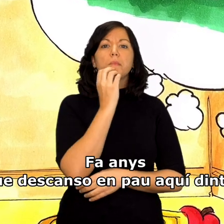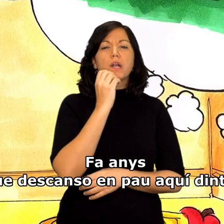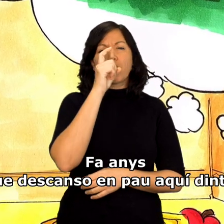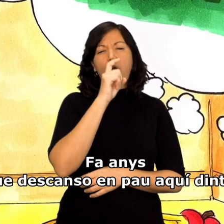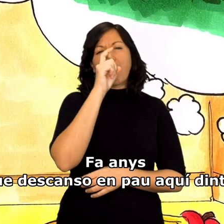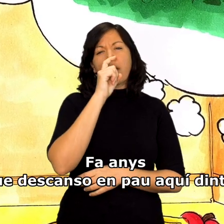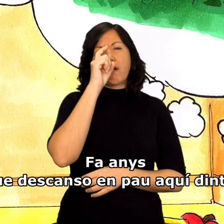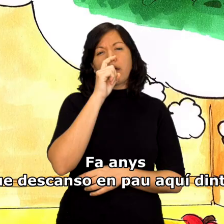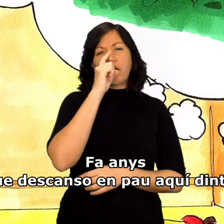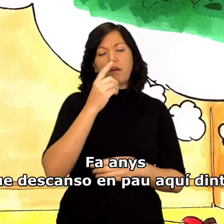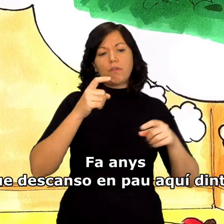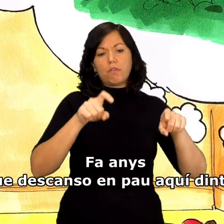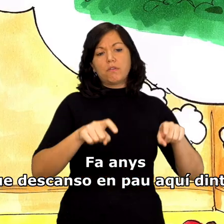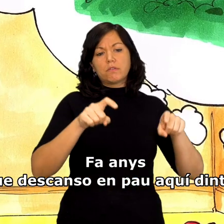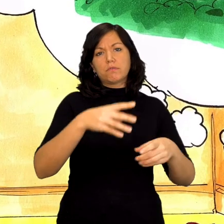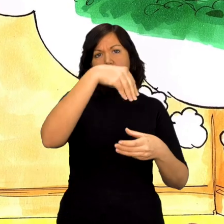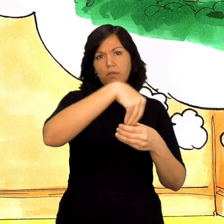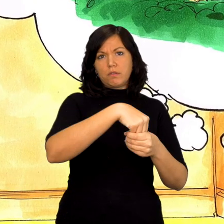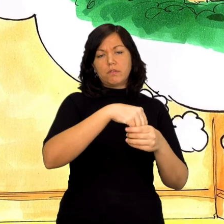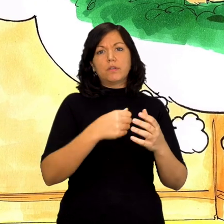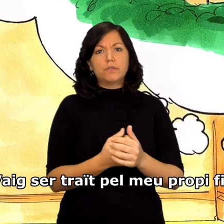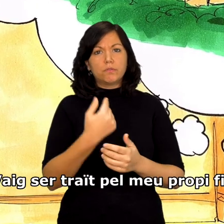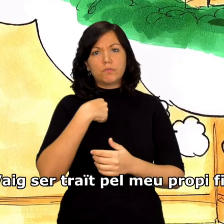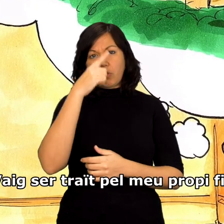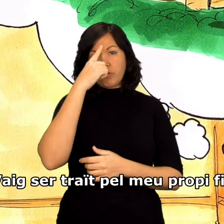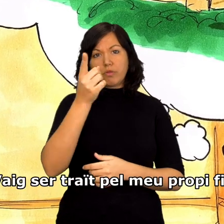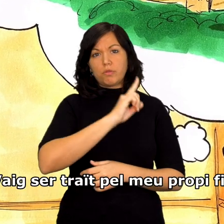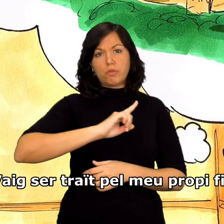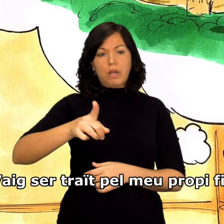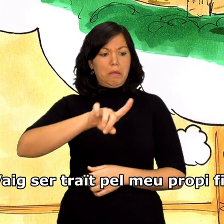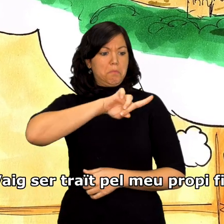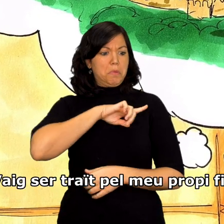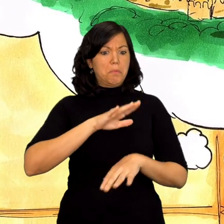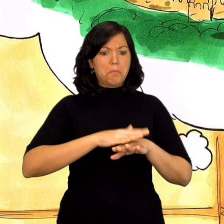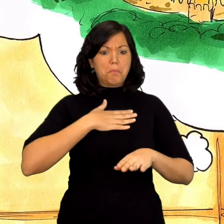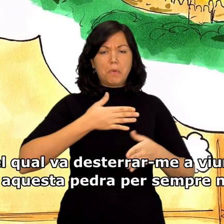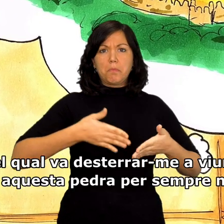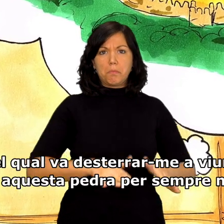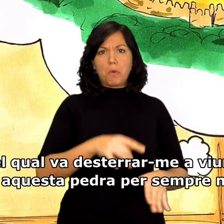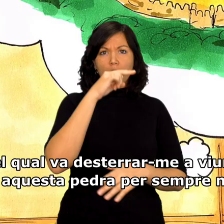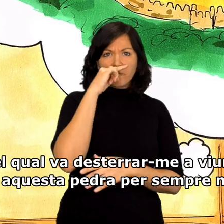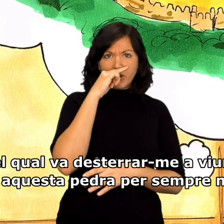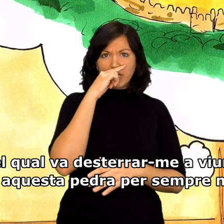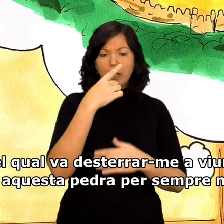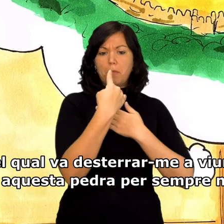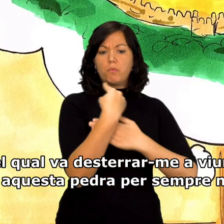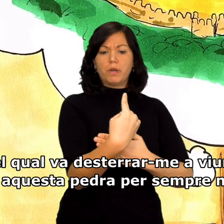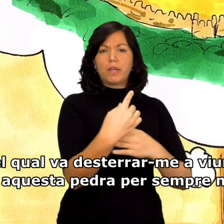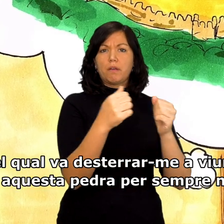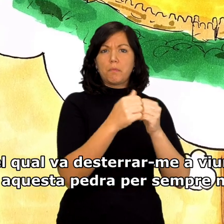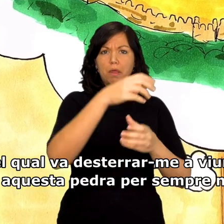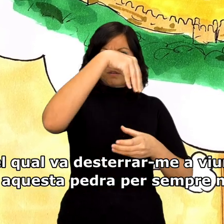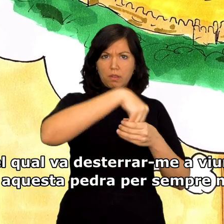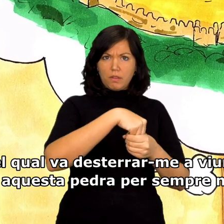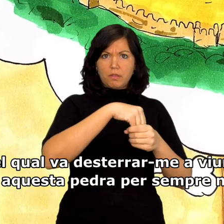Fa anys que descanso en pau aquí dintre. Vaig ser traït pel meu propi fill, el qual va desterrar-me a viure en